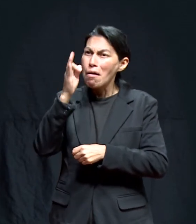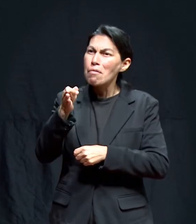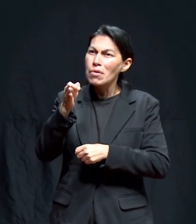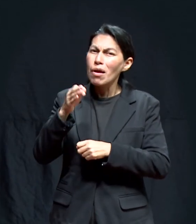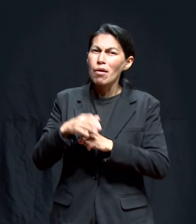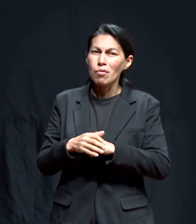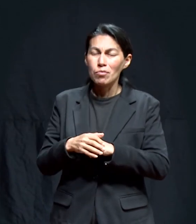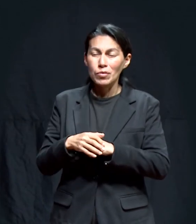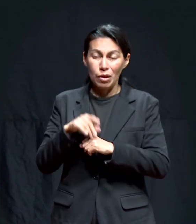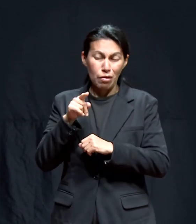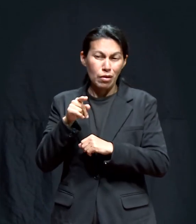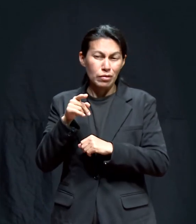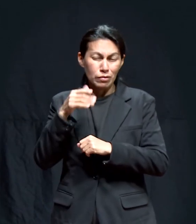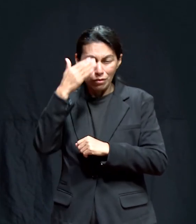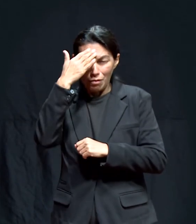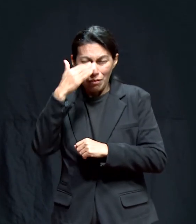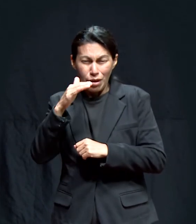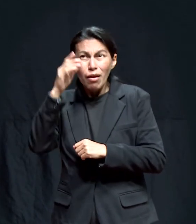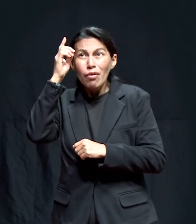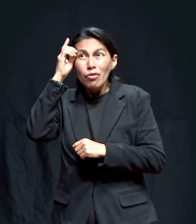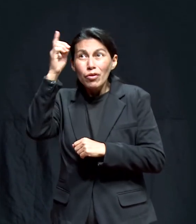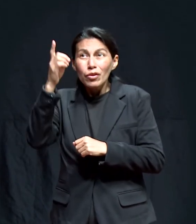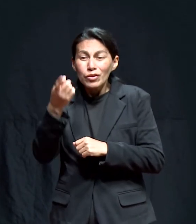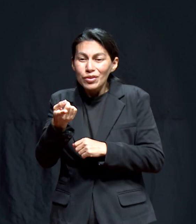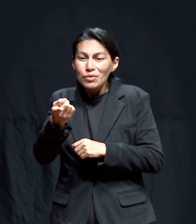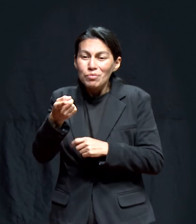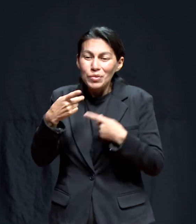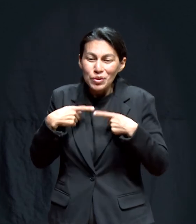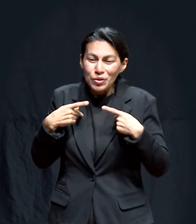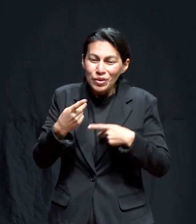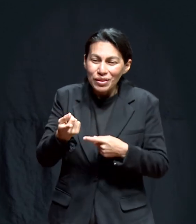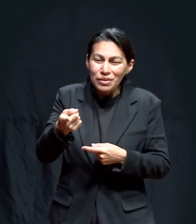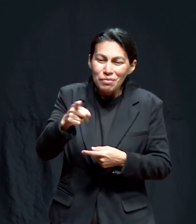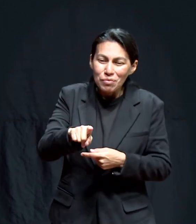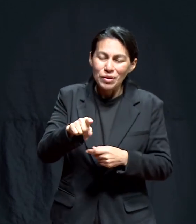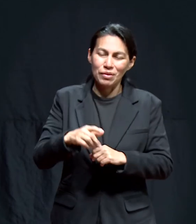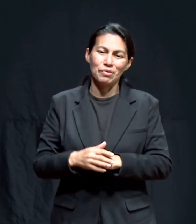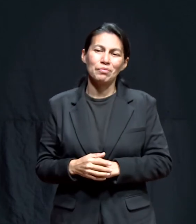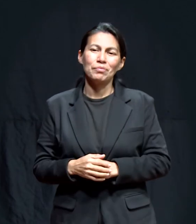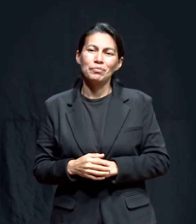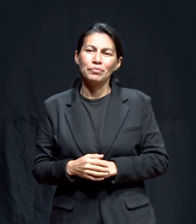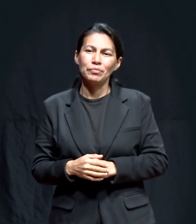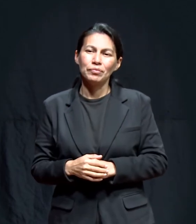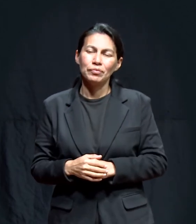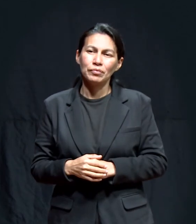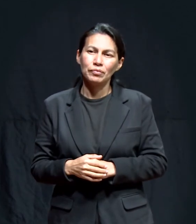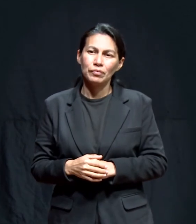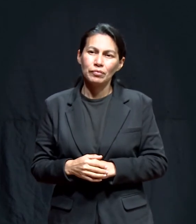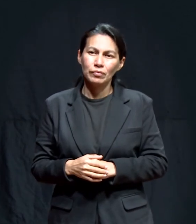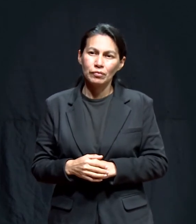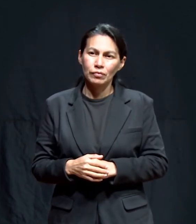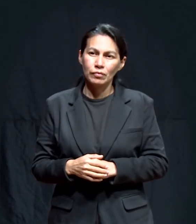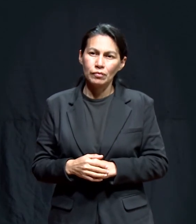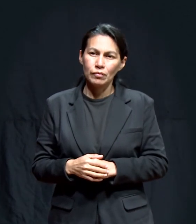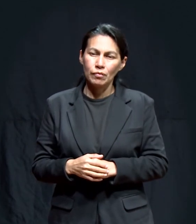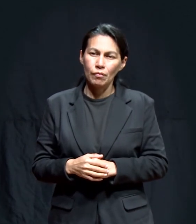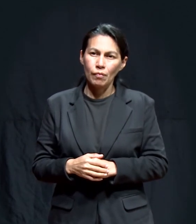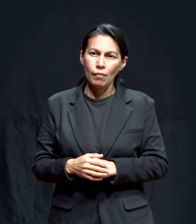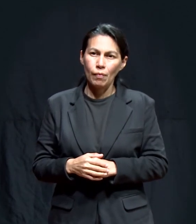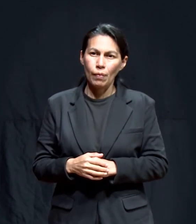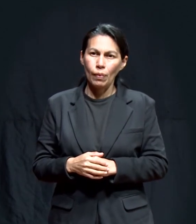personas a hablarles ya como usted y yo, de frente a frente. Y ellos,